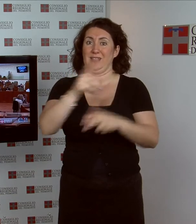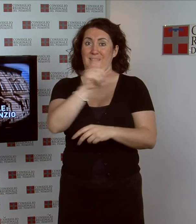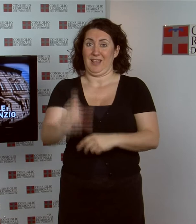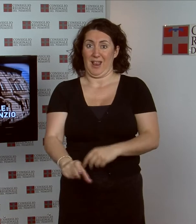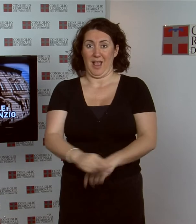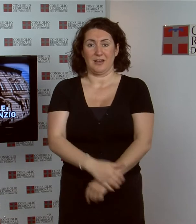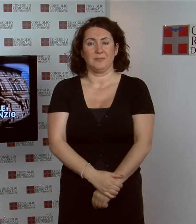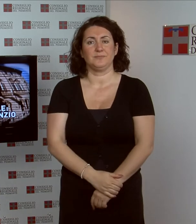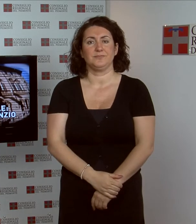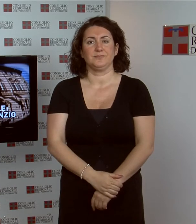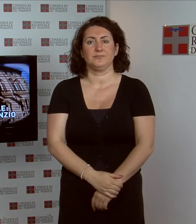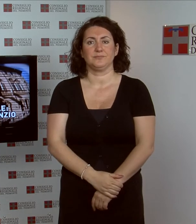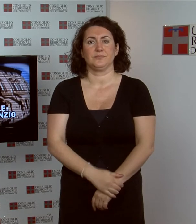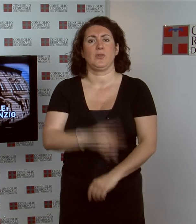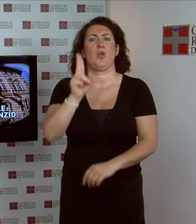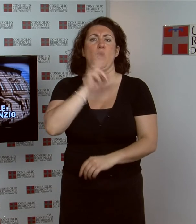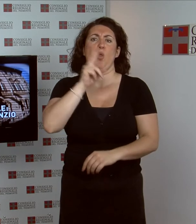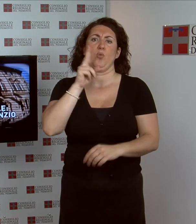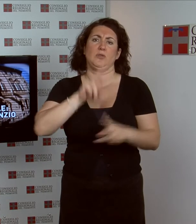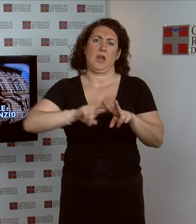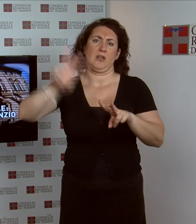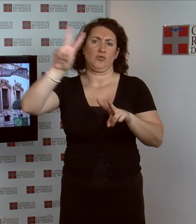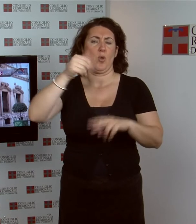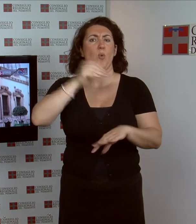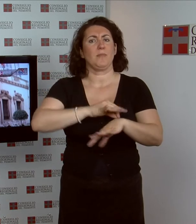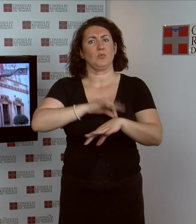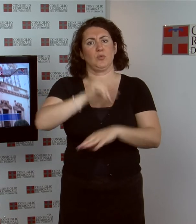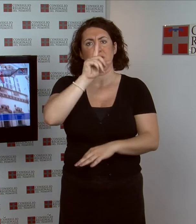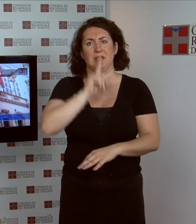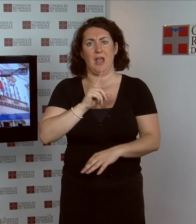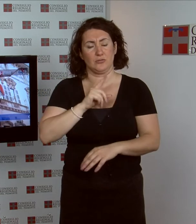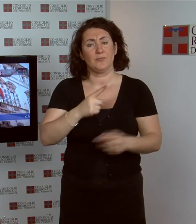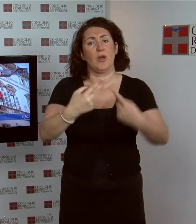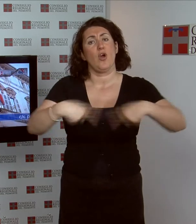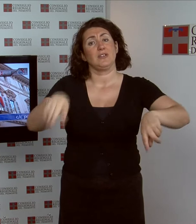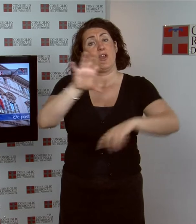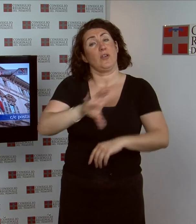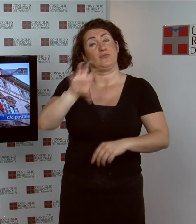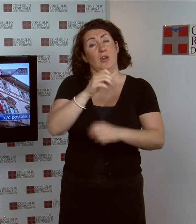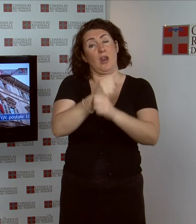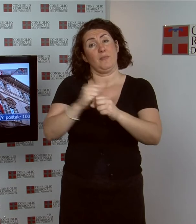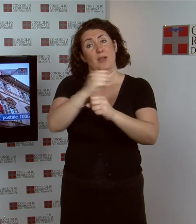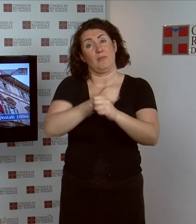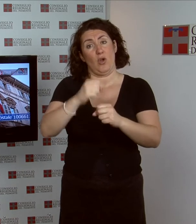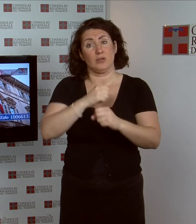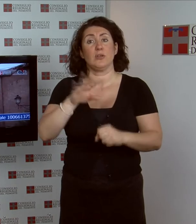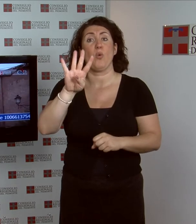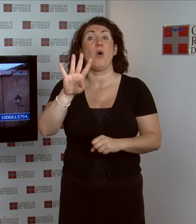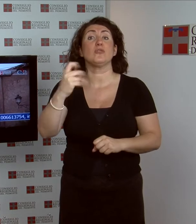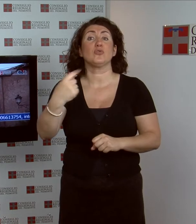Lutto nazionale, un minuto di silenzio Anche il Consiglio regionale del Piemonte ha aderito lunedì 4 giugno con un momento di